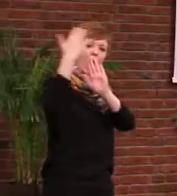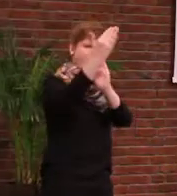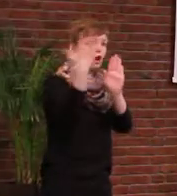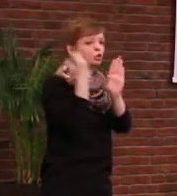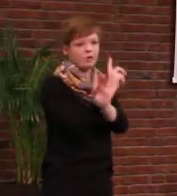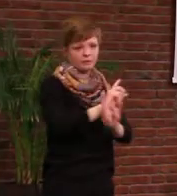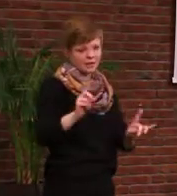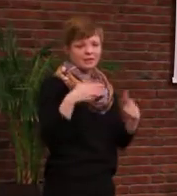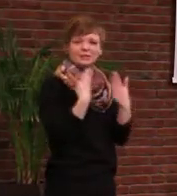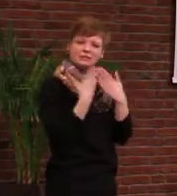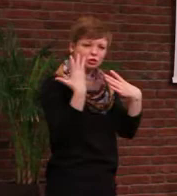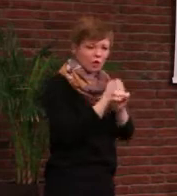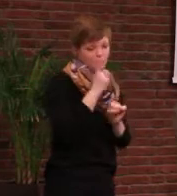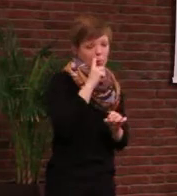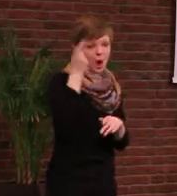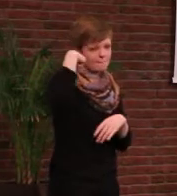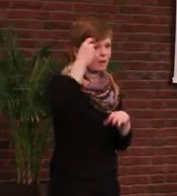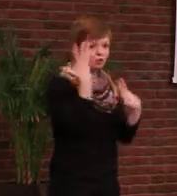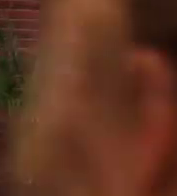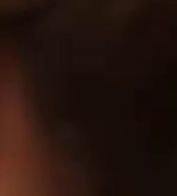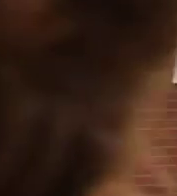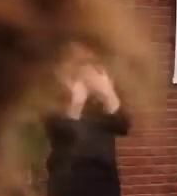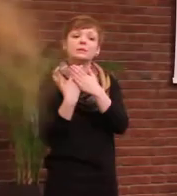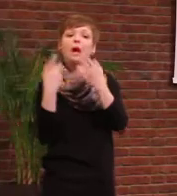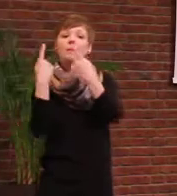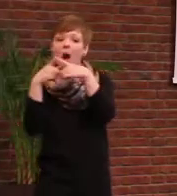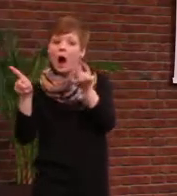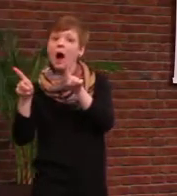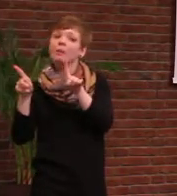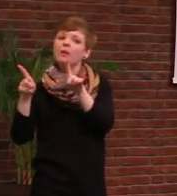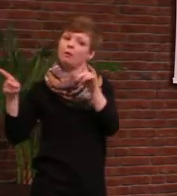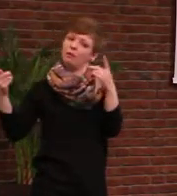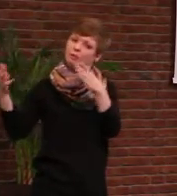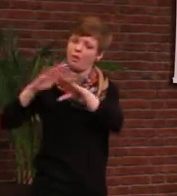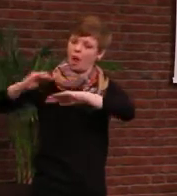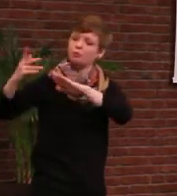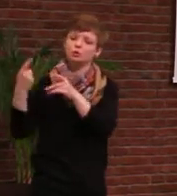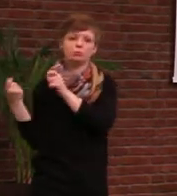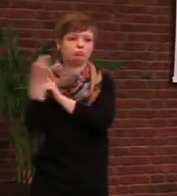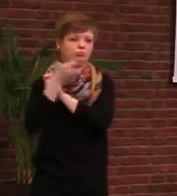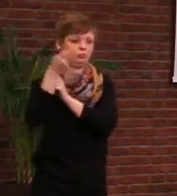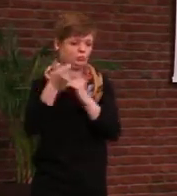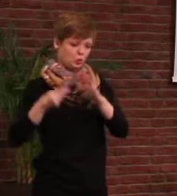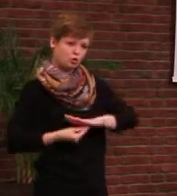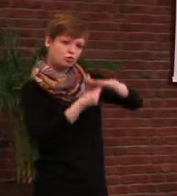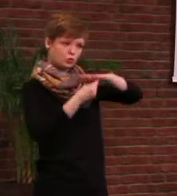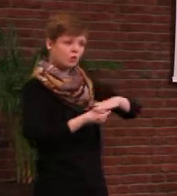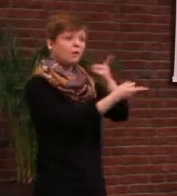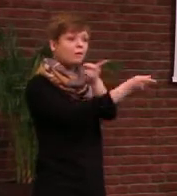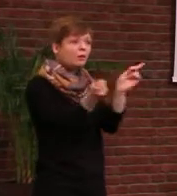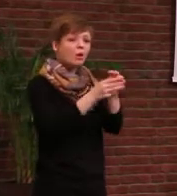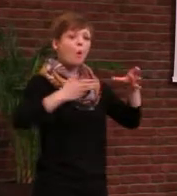Auch das wird nicht allein Berlin bringen können, sondern es wird auf diese Verzahnung ankommen. Und hier haben natürlich als Großstadt,